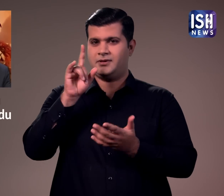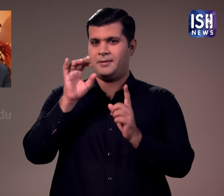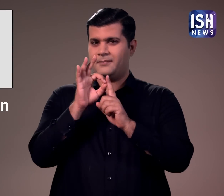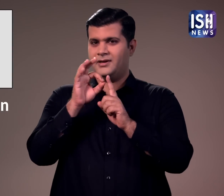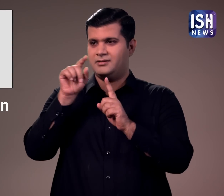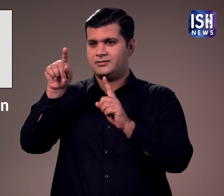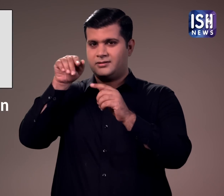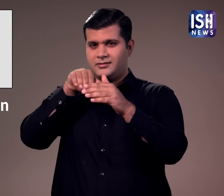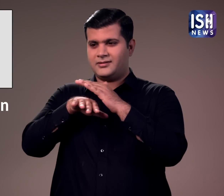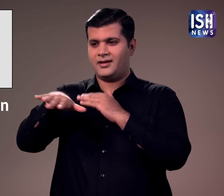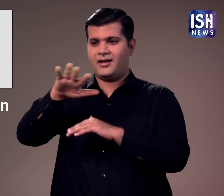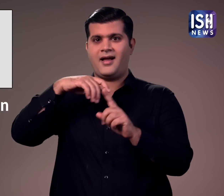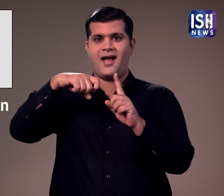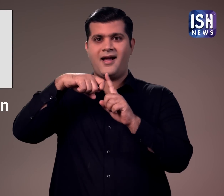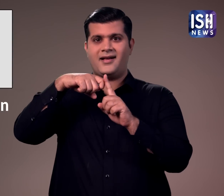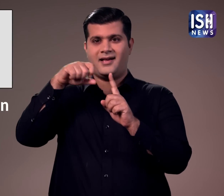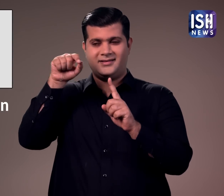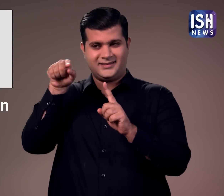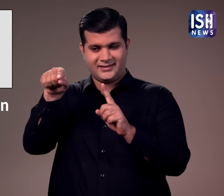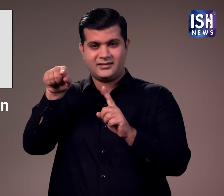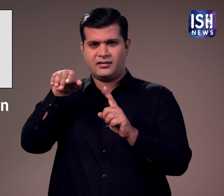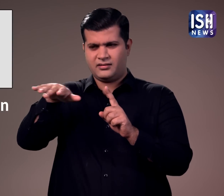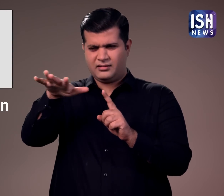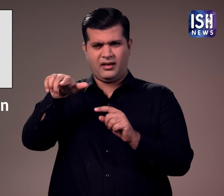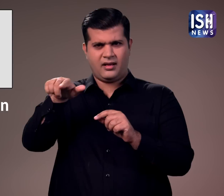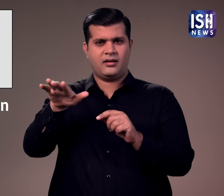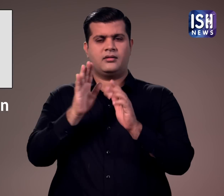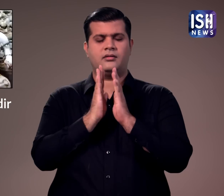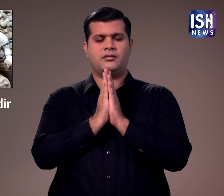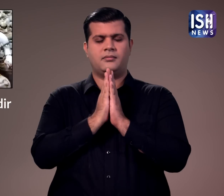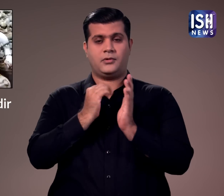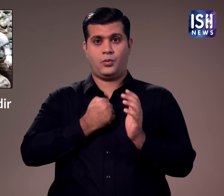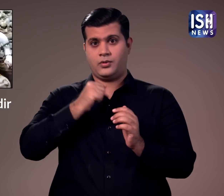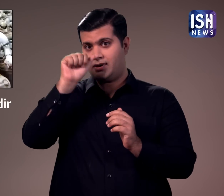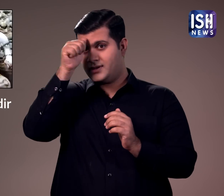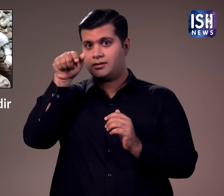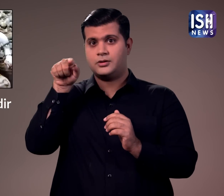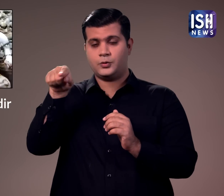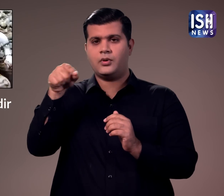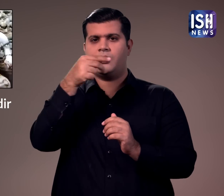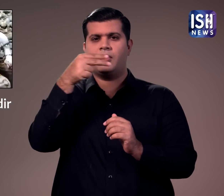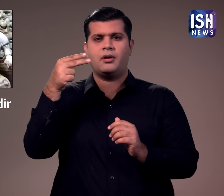श्रीमारीमाता मंदिर कराची पाकिस्तान में एक निर्मानाधीन हिंदू मंदिर